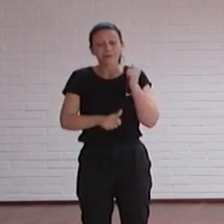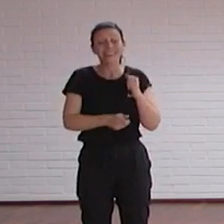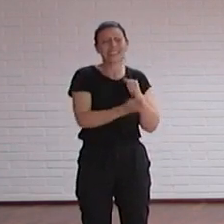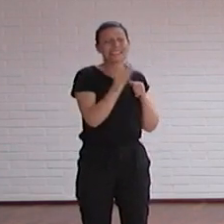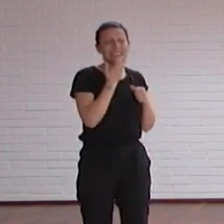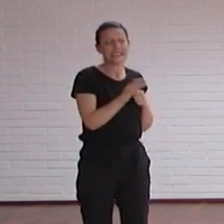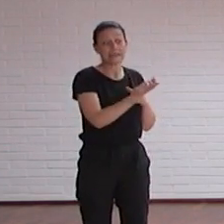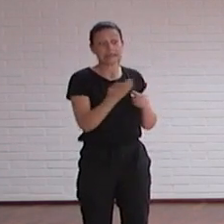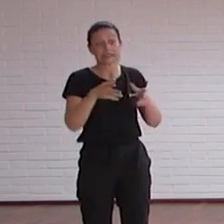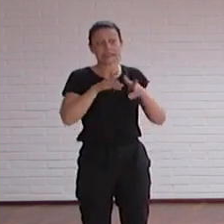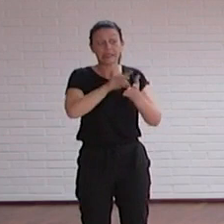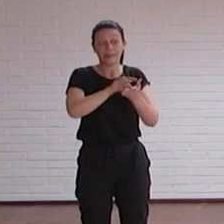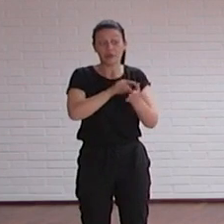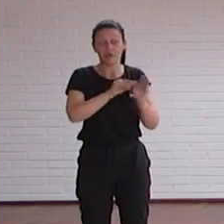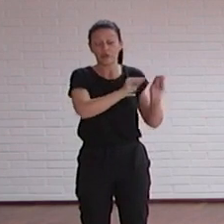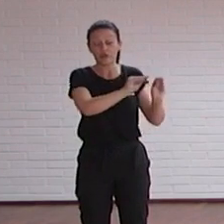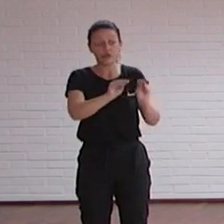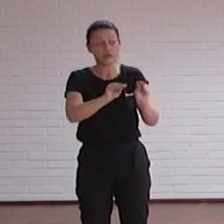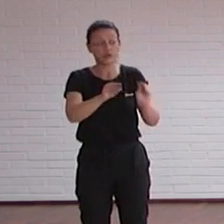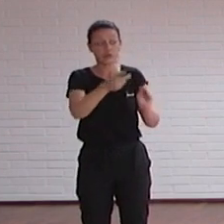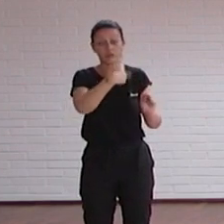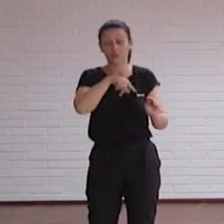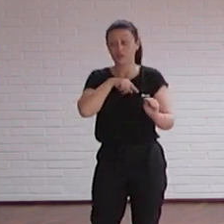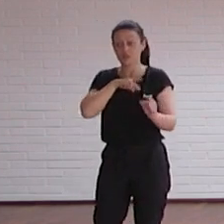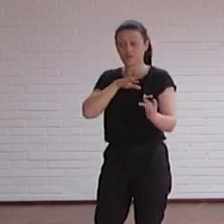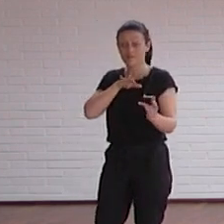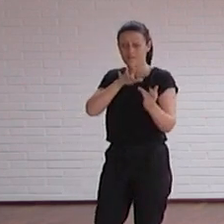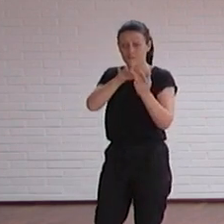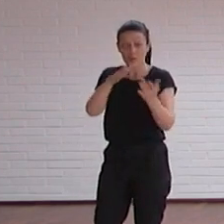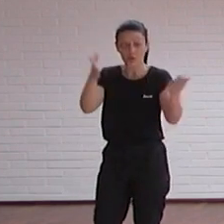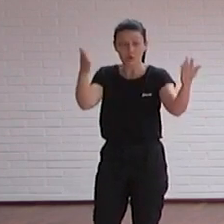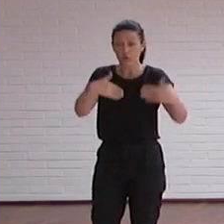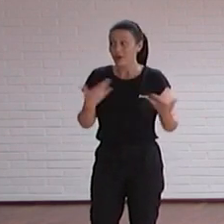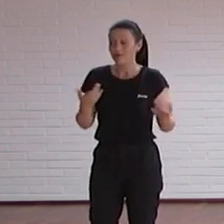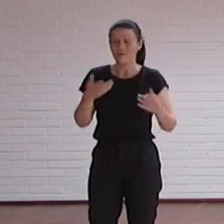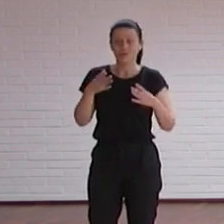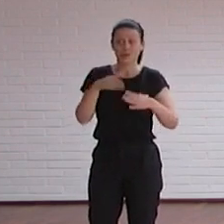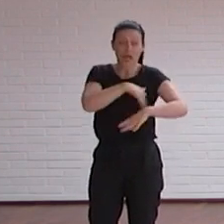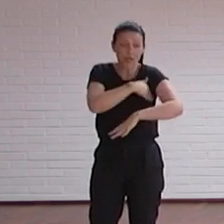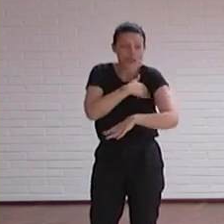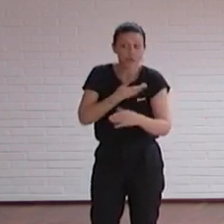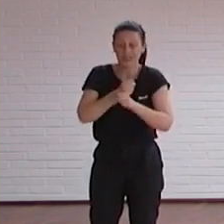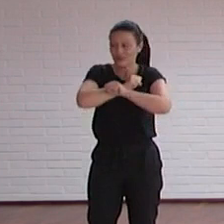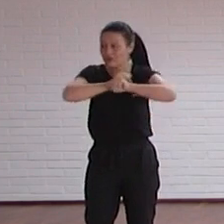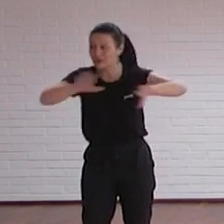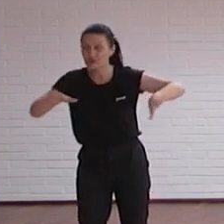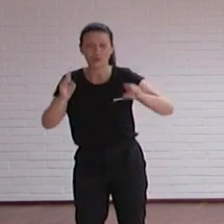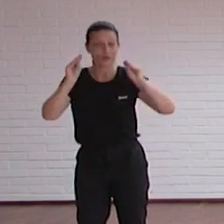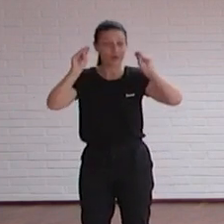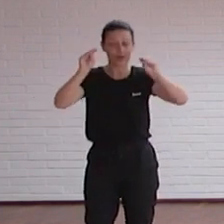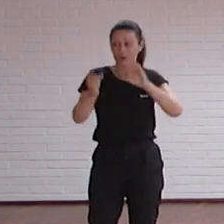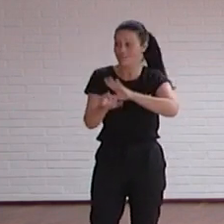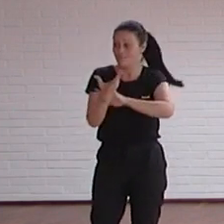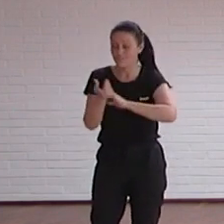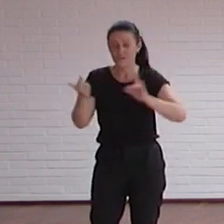todos los servicios, lo que nosotros hacemos no tiene comunicación, no llega a los estudiantes, no se hace formación, no llega al